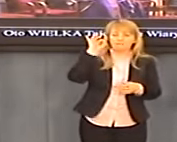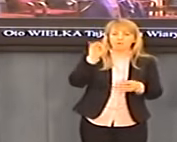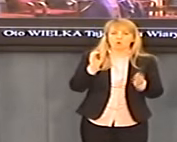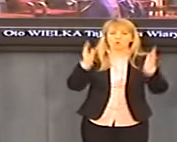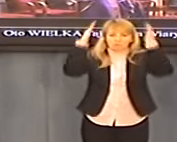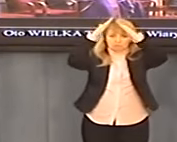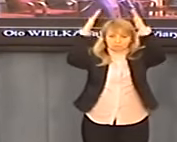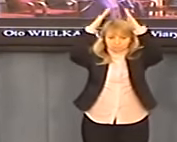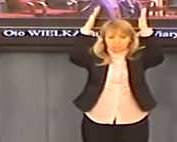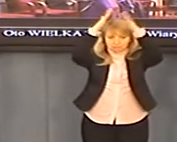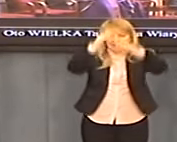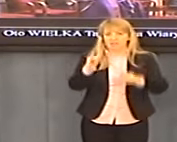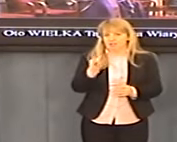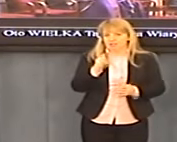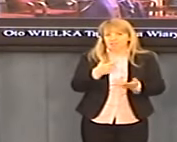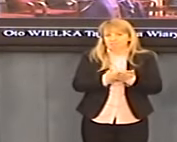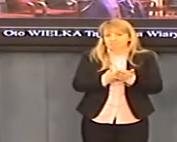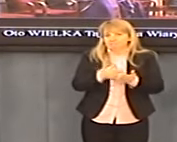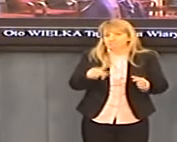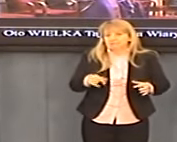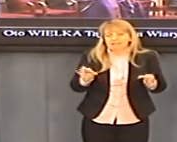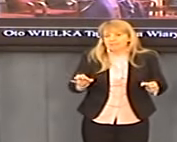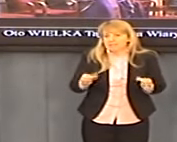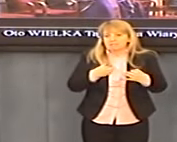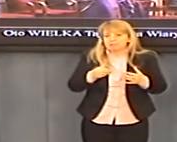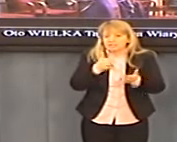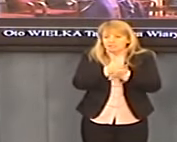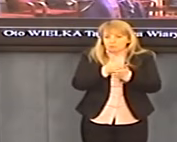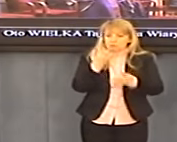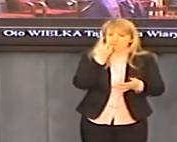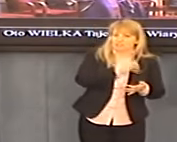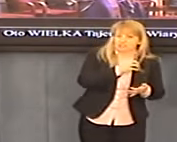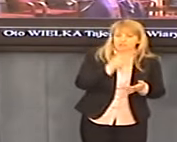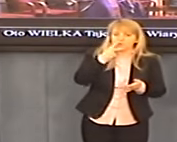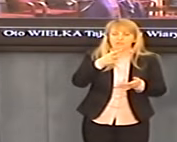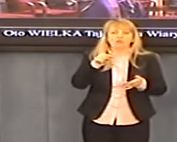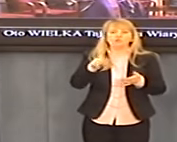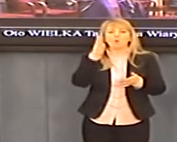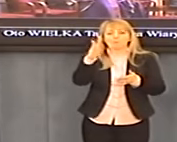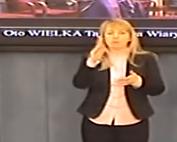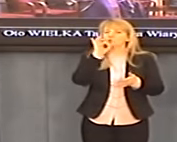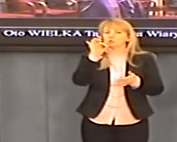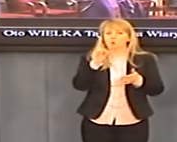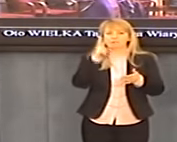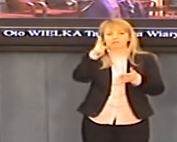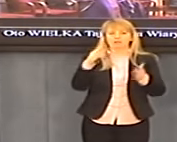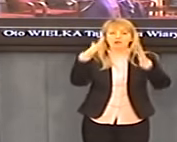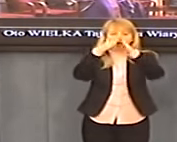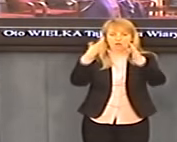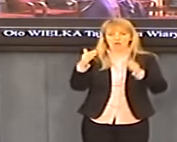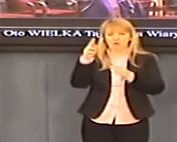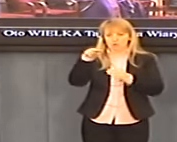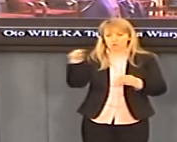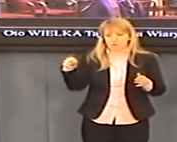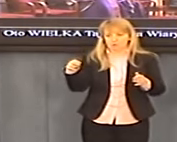papamobile czy złamał paznokcia nie świadczy o tym, że będzie to jakiś wielki przełom. A tymczasem takie deklaracje, takie